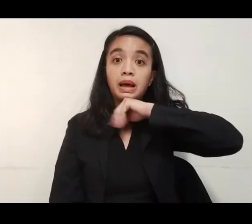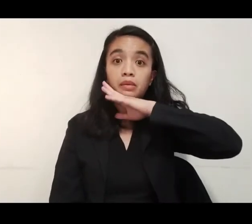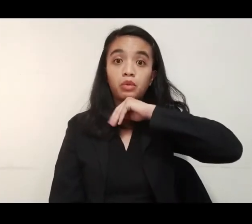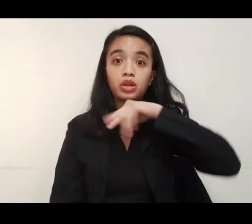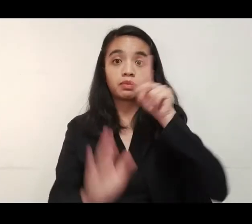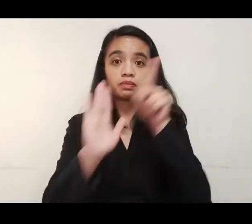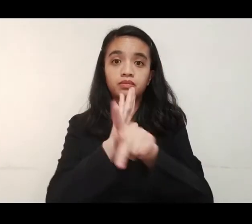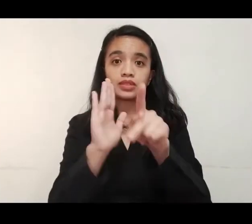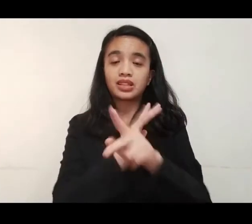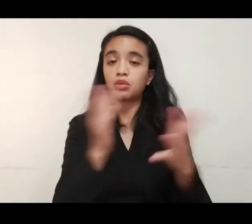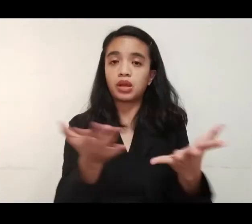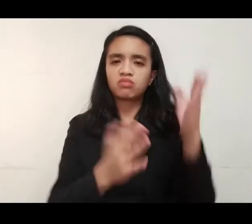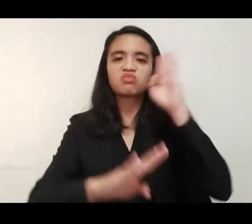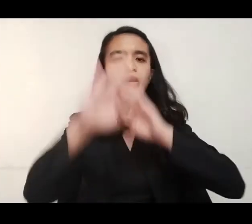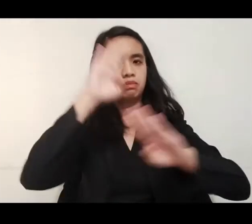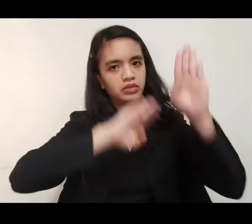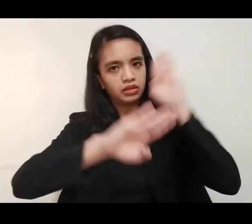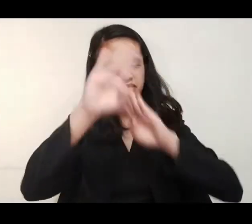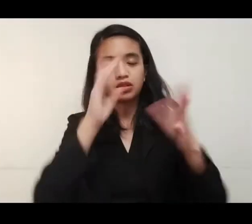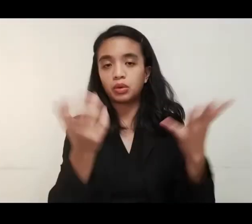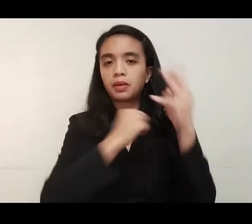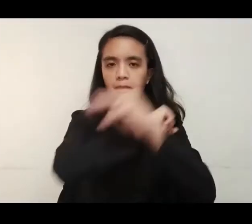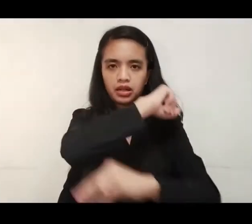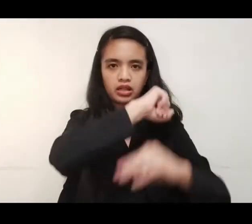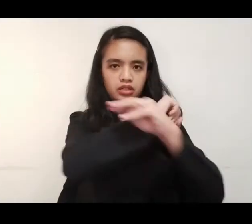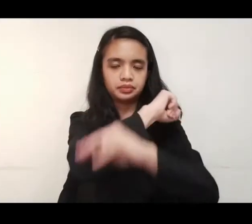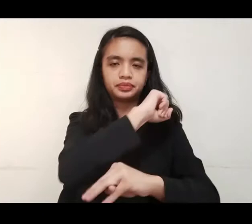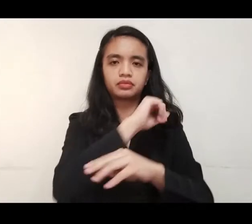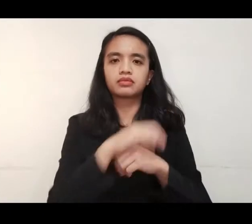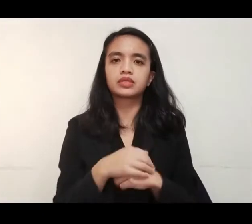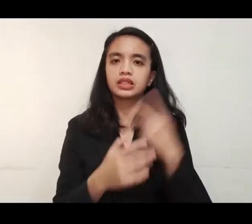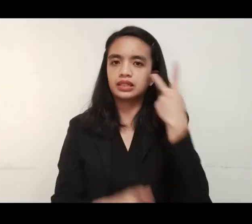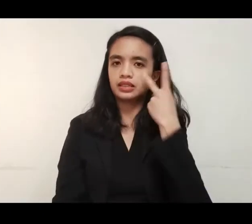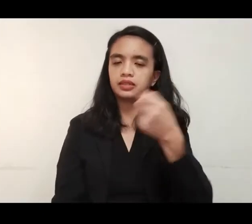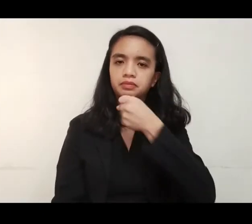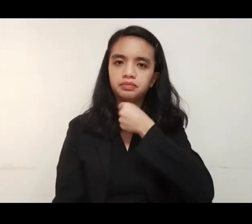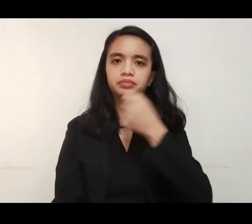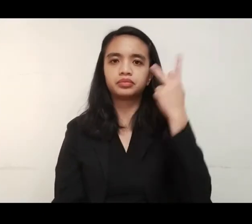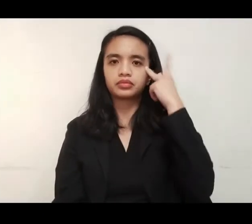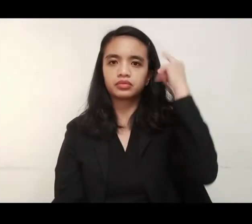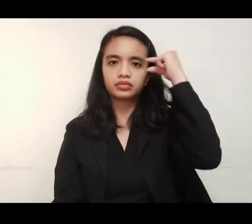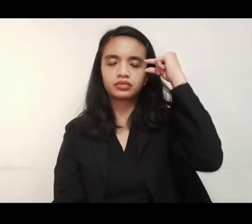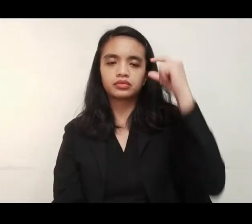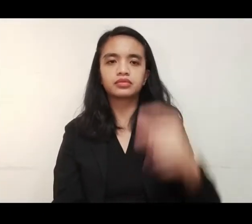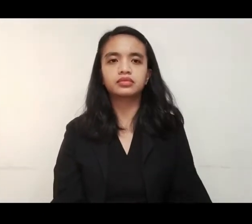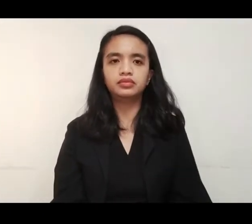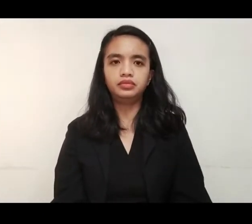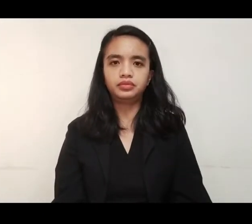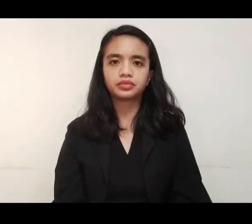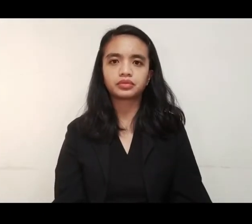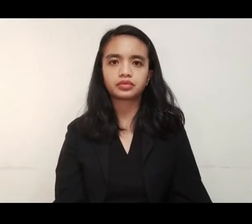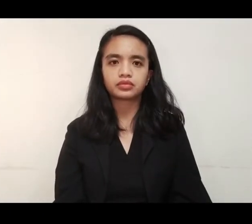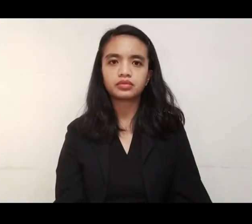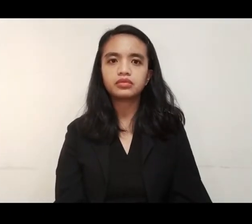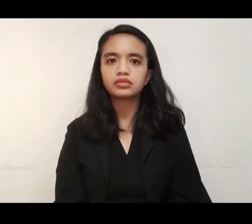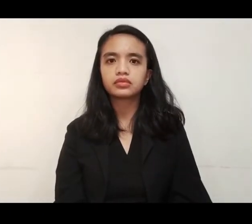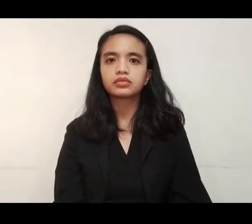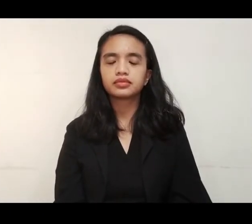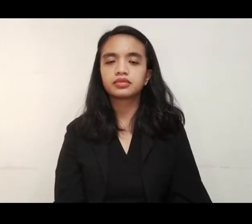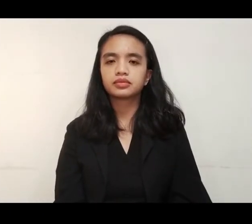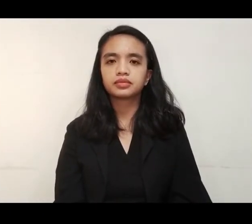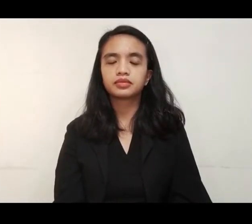Supply ng baboy na kakatayin problema sa bayan ng Mangaldan, Pangasinan. Sundan sa report ni King Guevara.